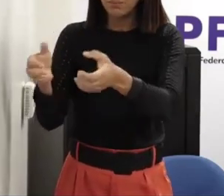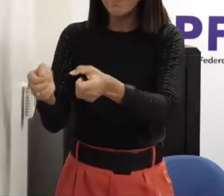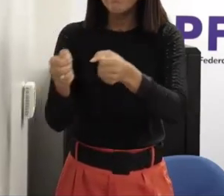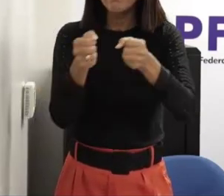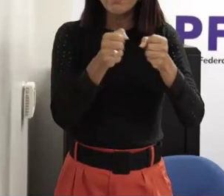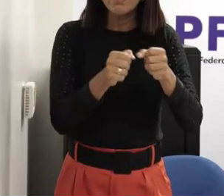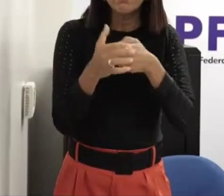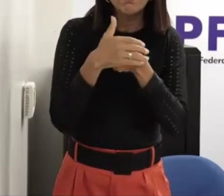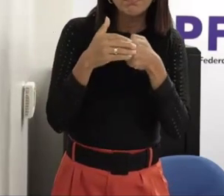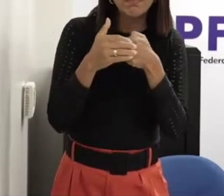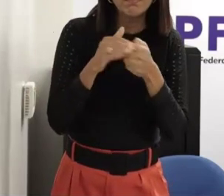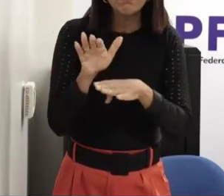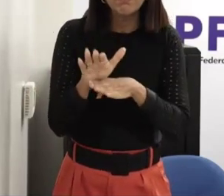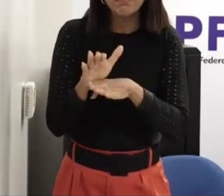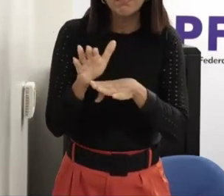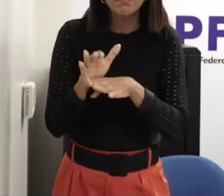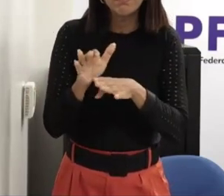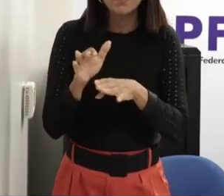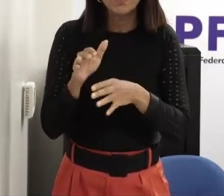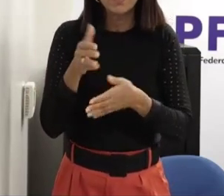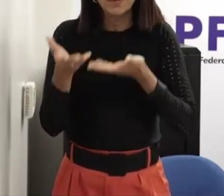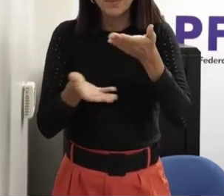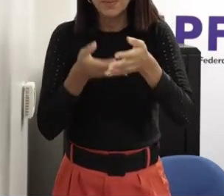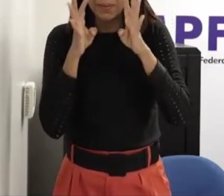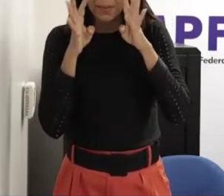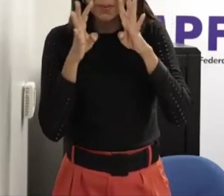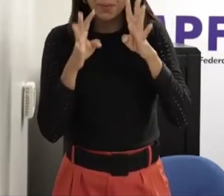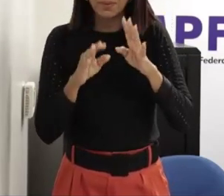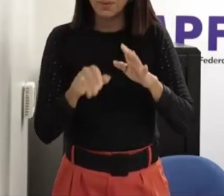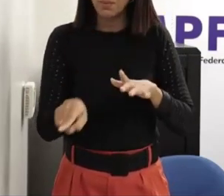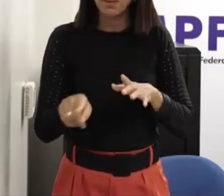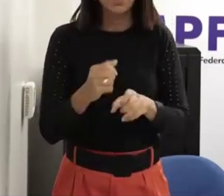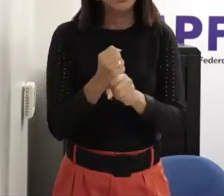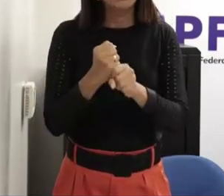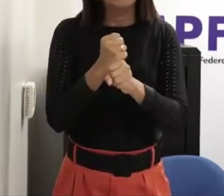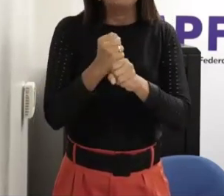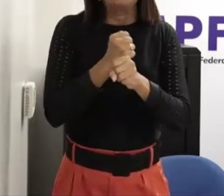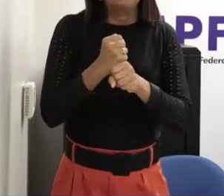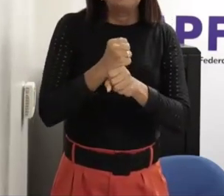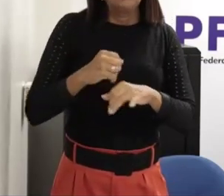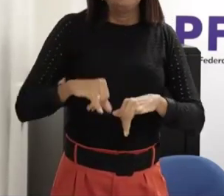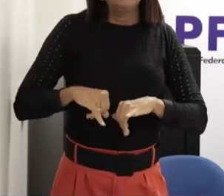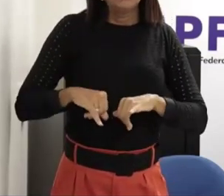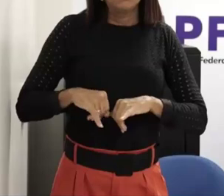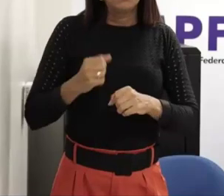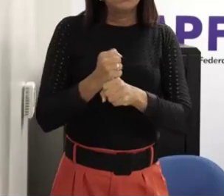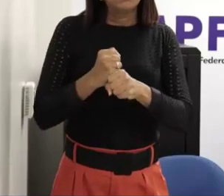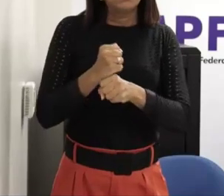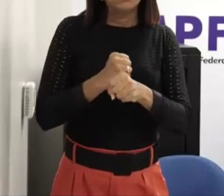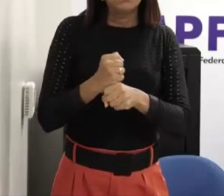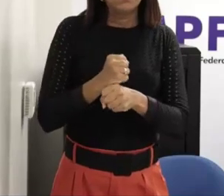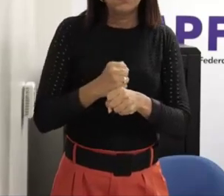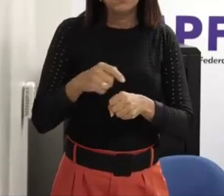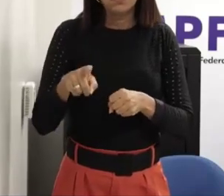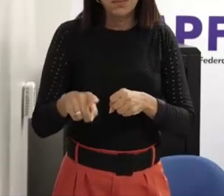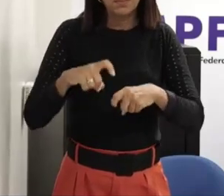anos sofrendo o abuso provavelmente no virtual também vai ter isso acho que teve de manhã a chantagem